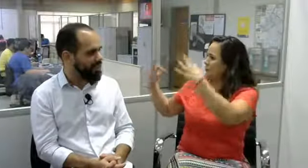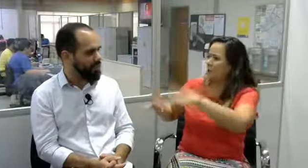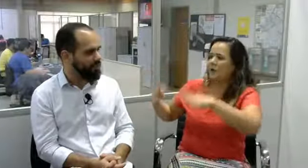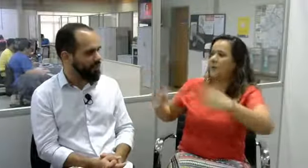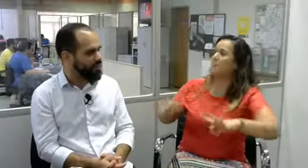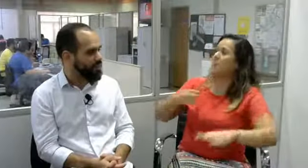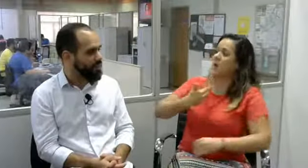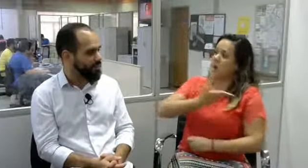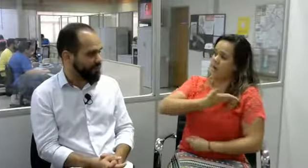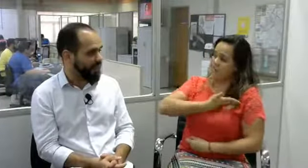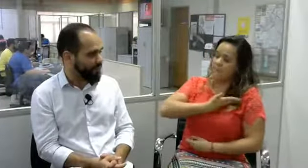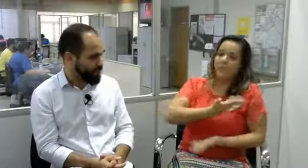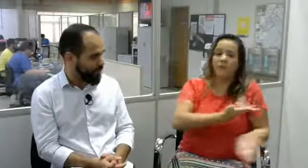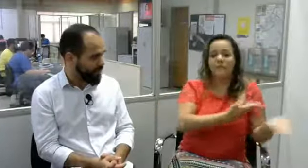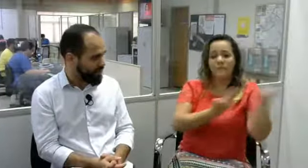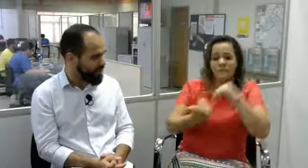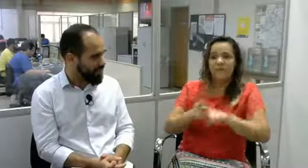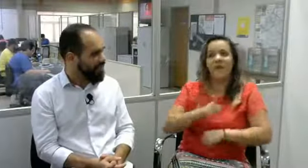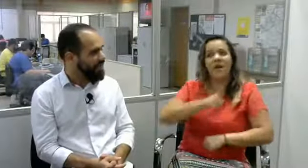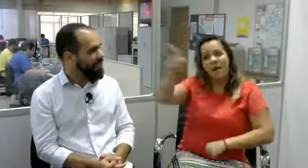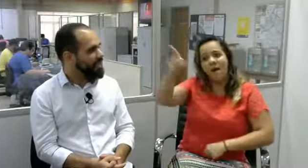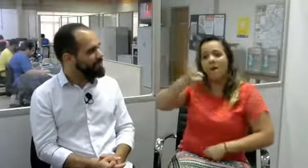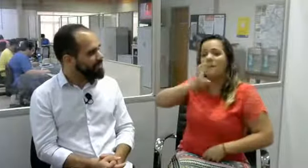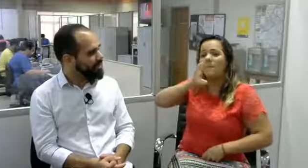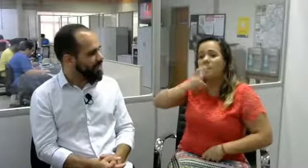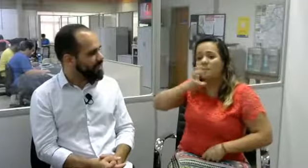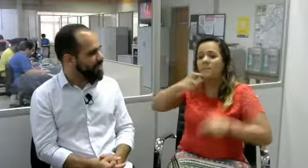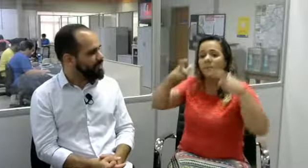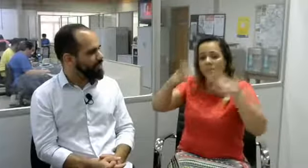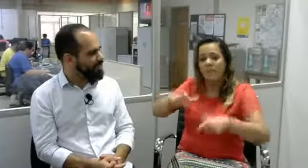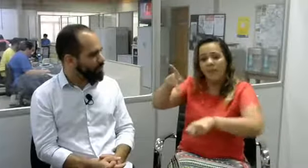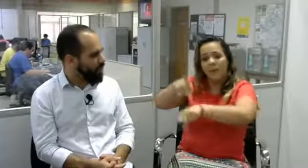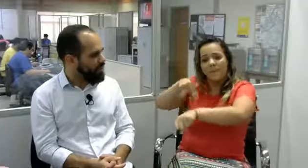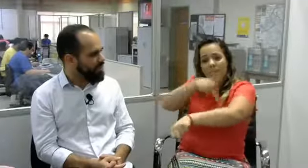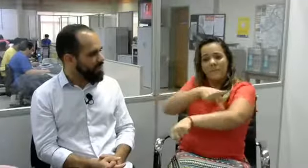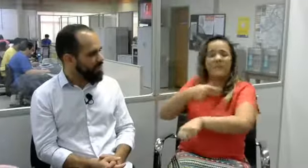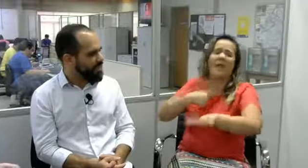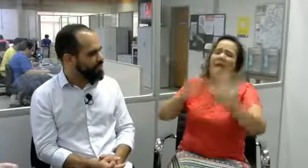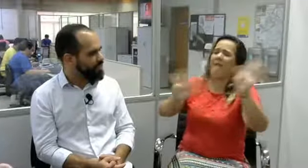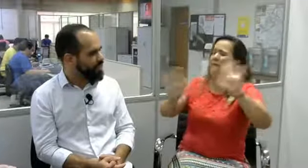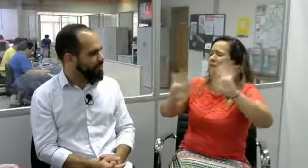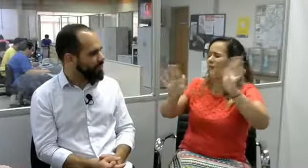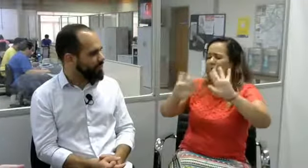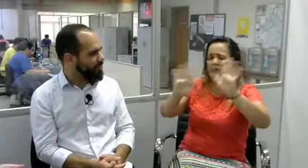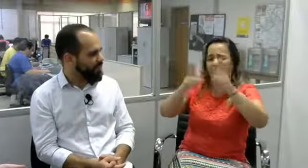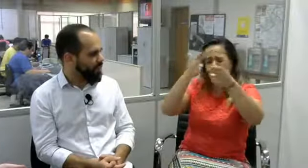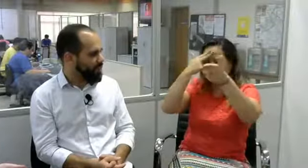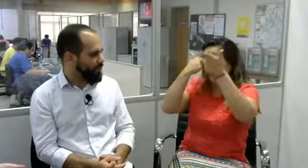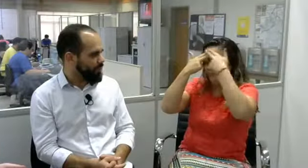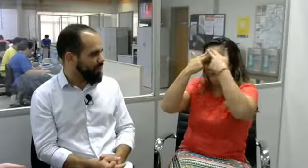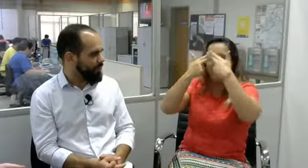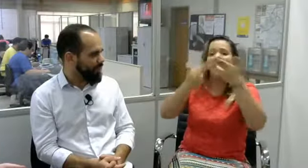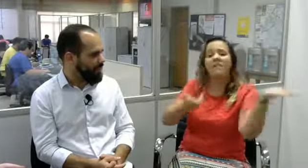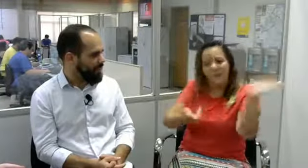faculdades todas fecharam as portas. E me disseram que lá em Mirassol, tinha uma faculdade que poderia me ajudar